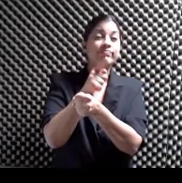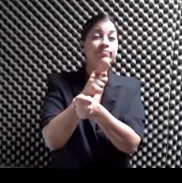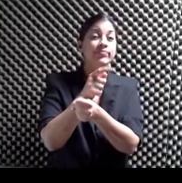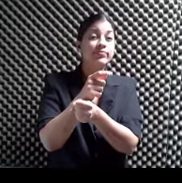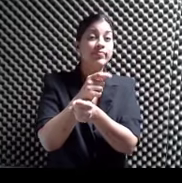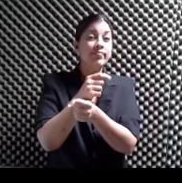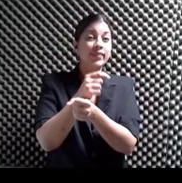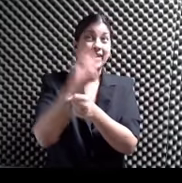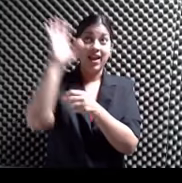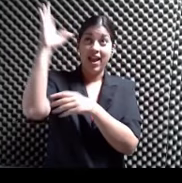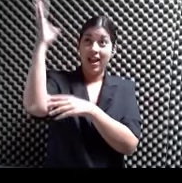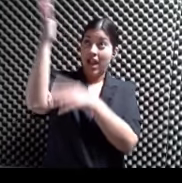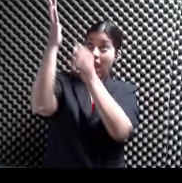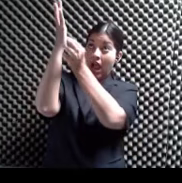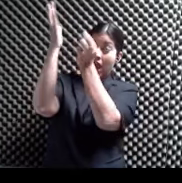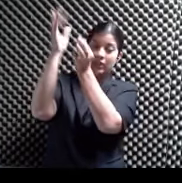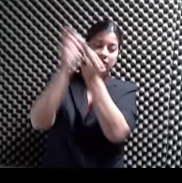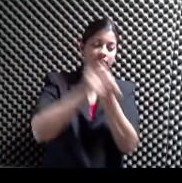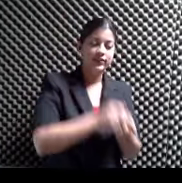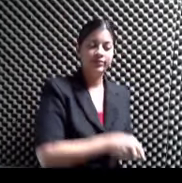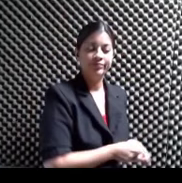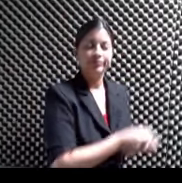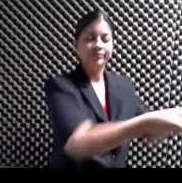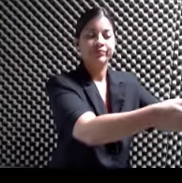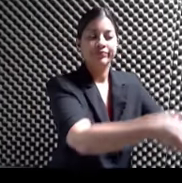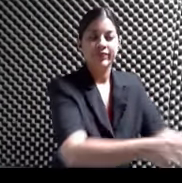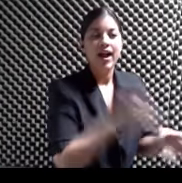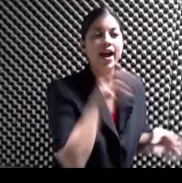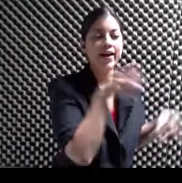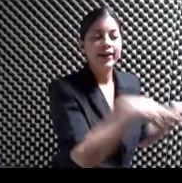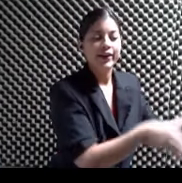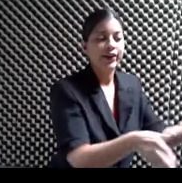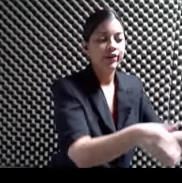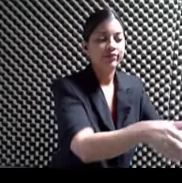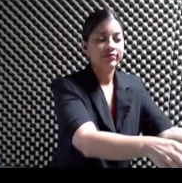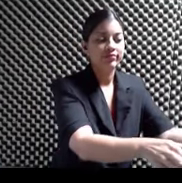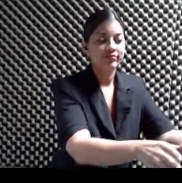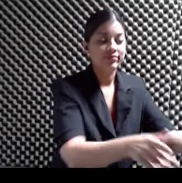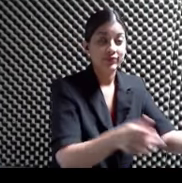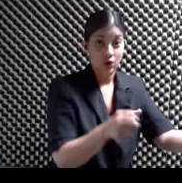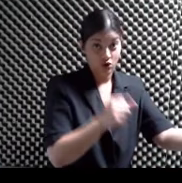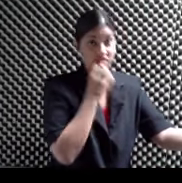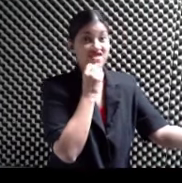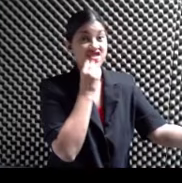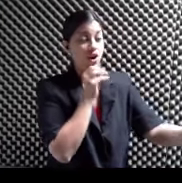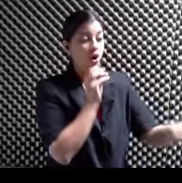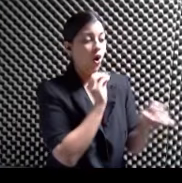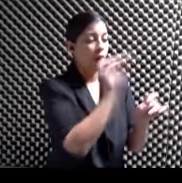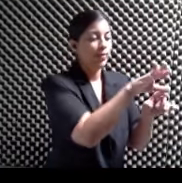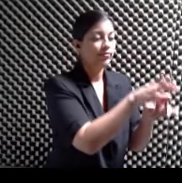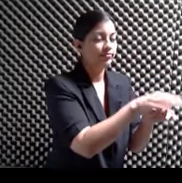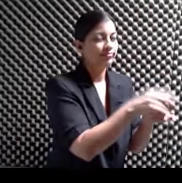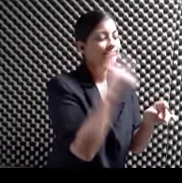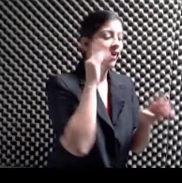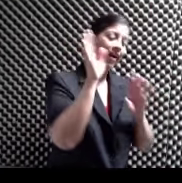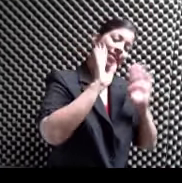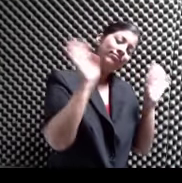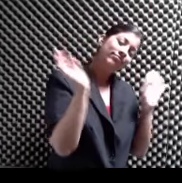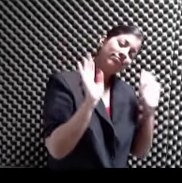entonces El agua se la va llevando Y nosotros cantando Despedimos el frío Mira que chévere Ay mira tú Hablando de tradiciones aquí Me